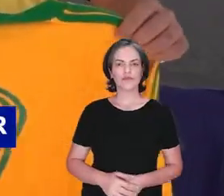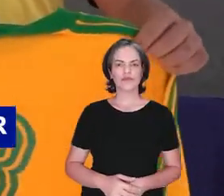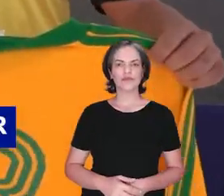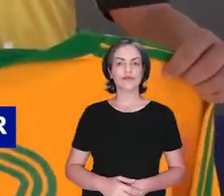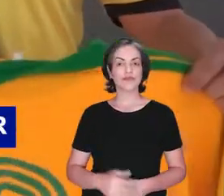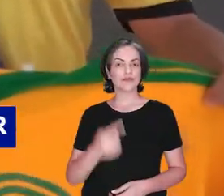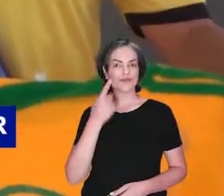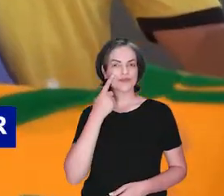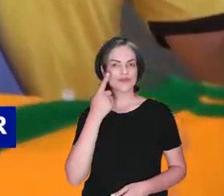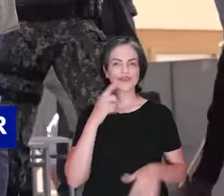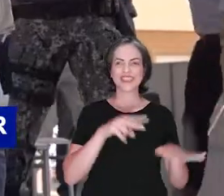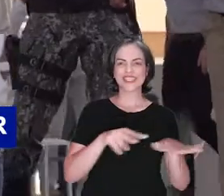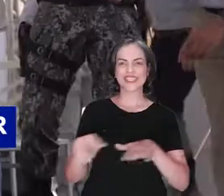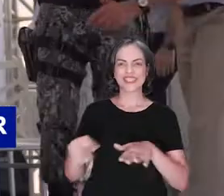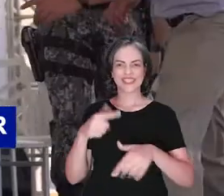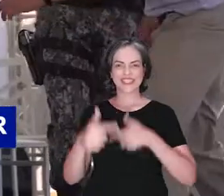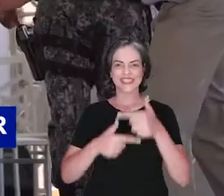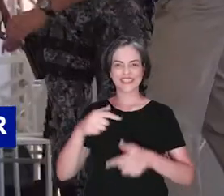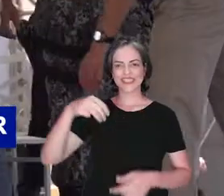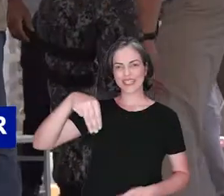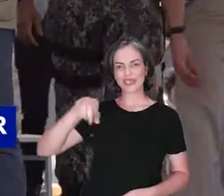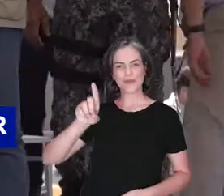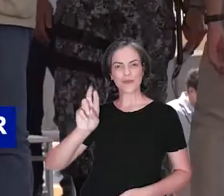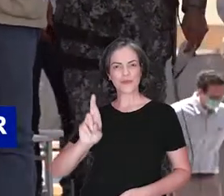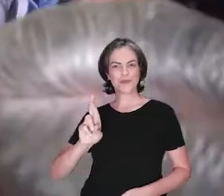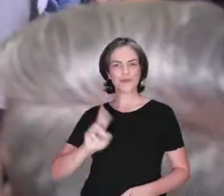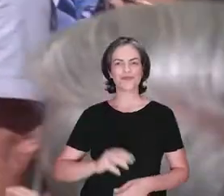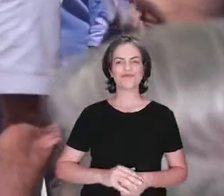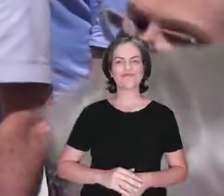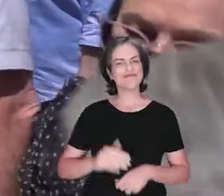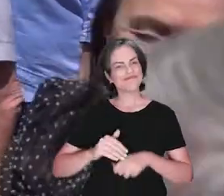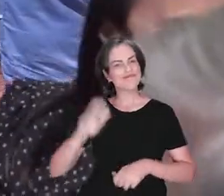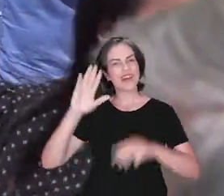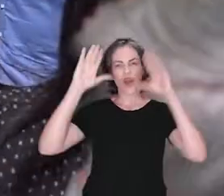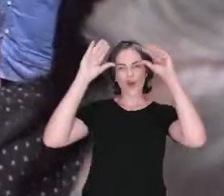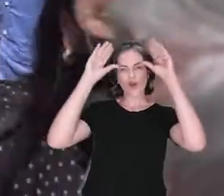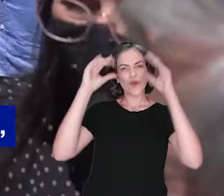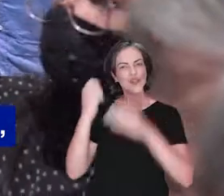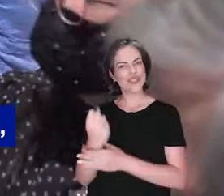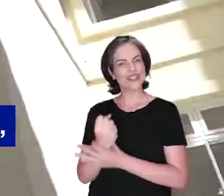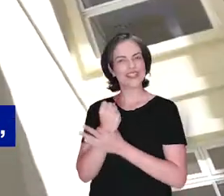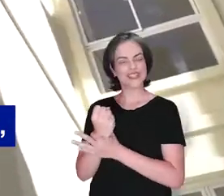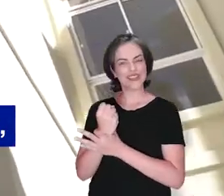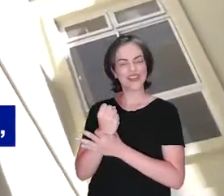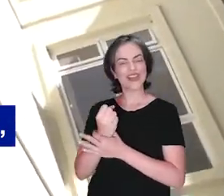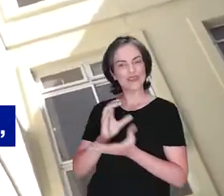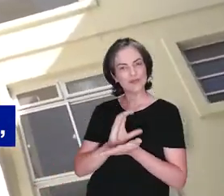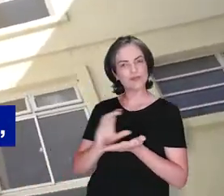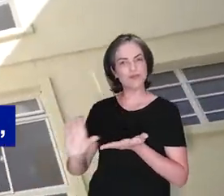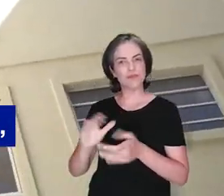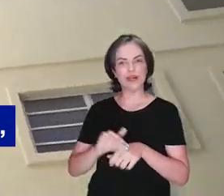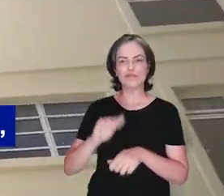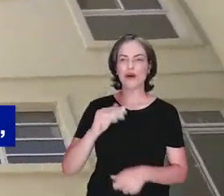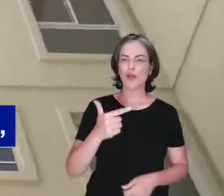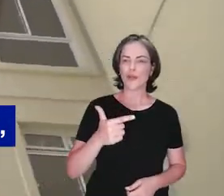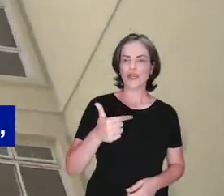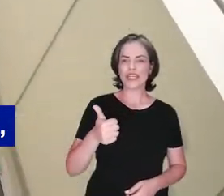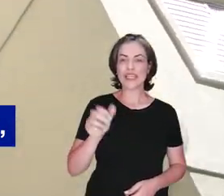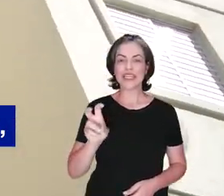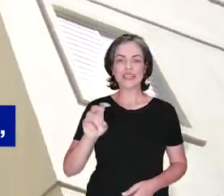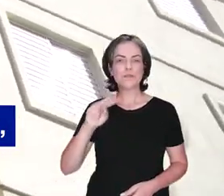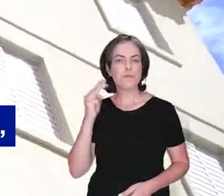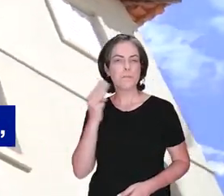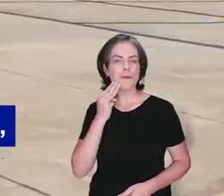Confira o que foi destaque na semana do MDR. Mais conforto e segurança, com investimento de mais de 215